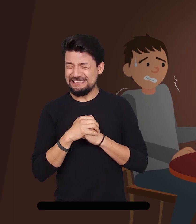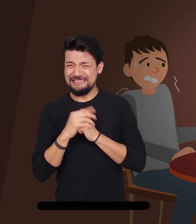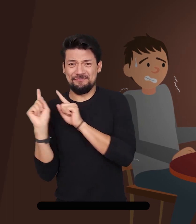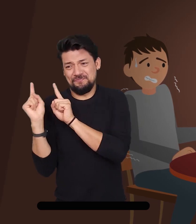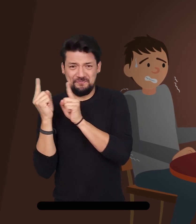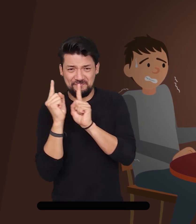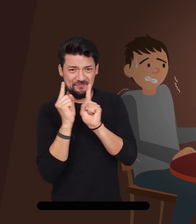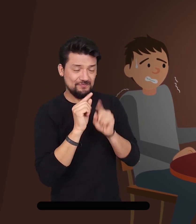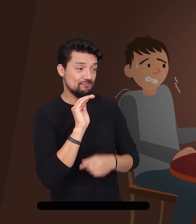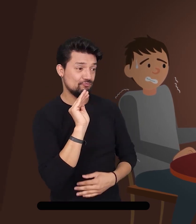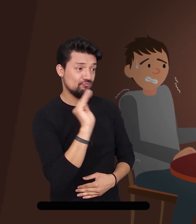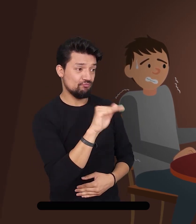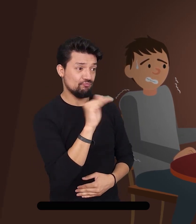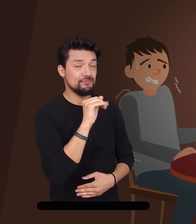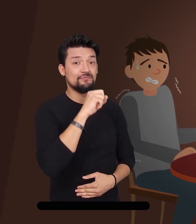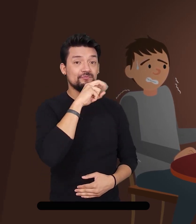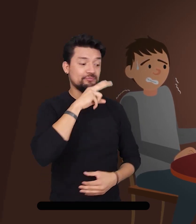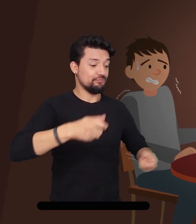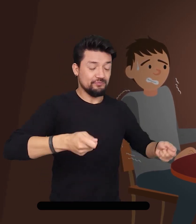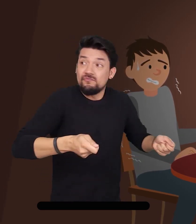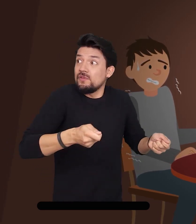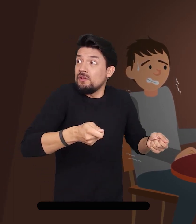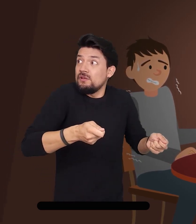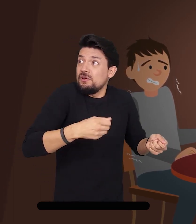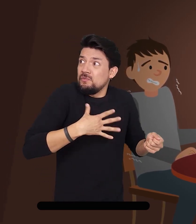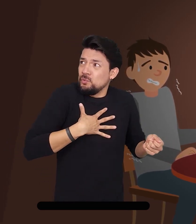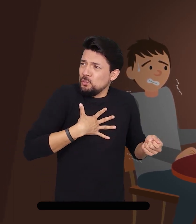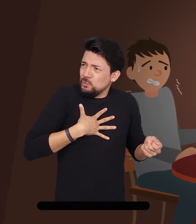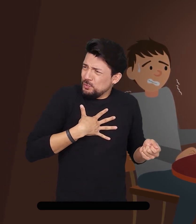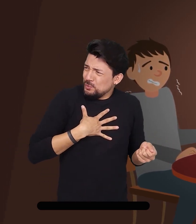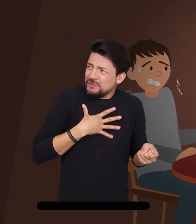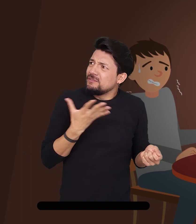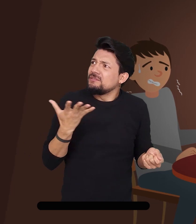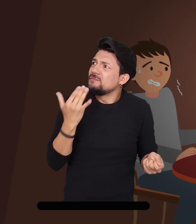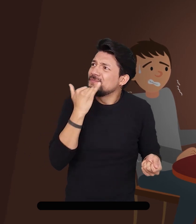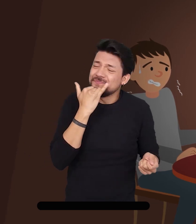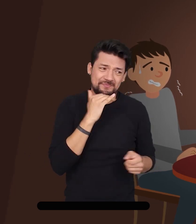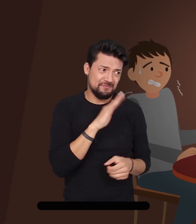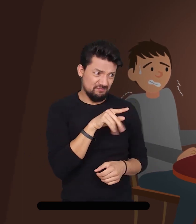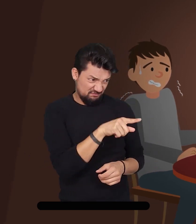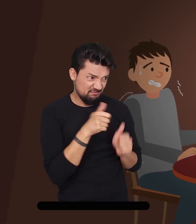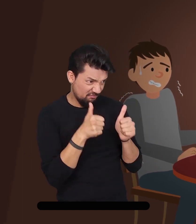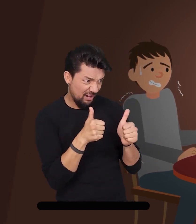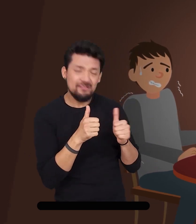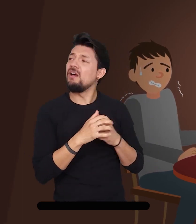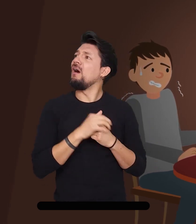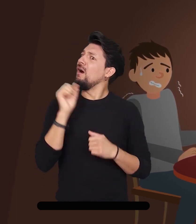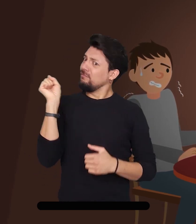le tocó el hombro y Marcela se asustó porque no los había visto llegar. Hugo le preguntó que si se encontraba bien y ella respondió